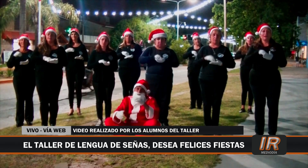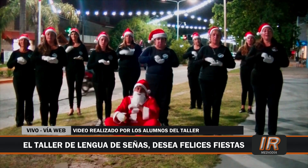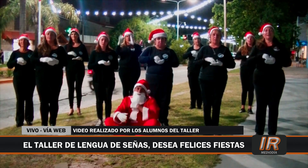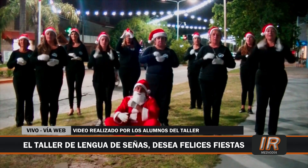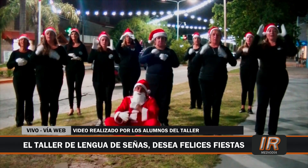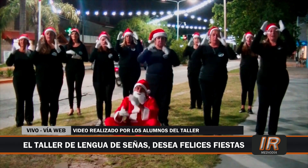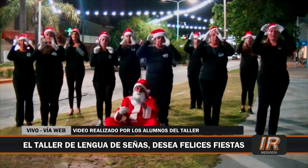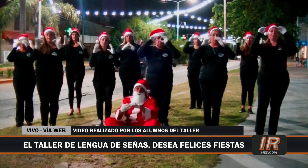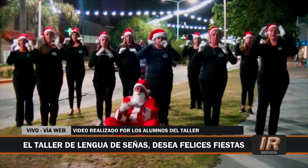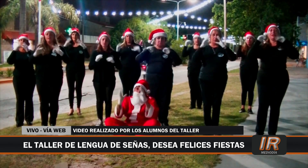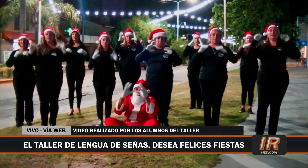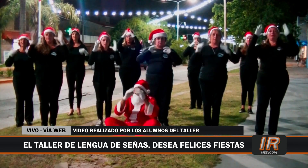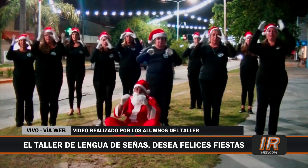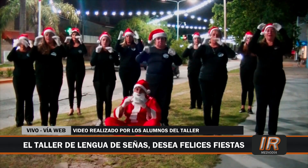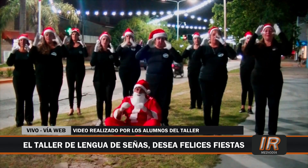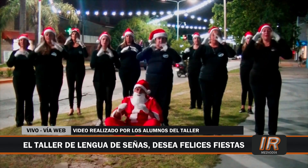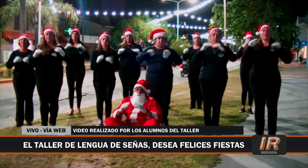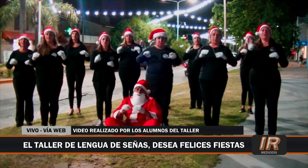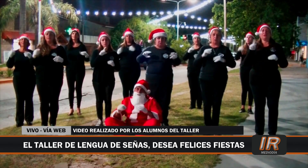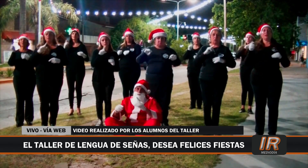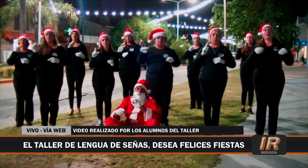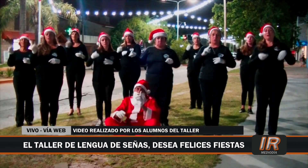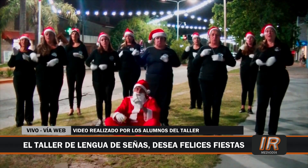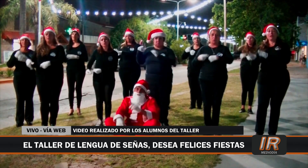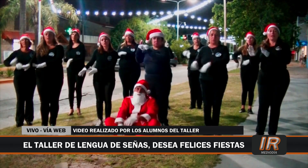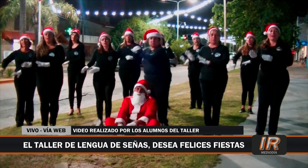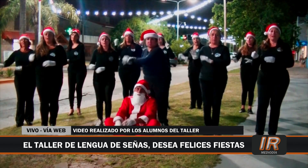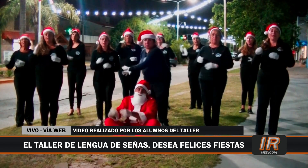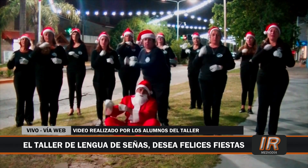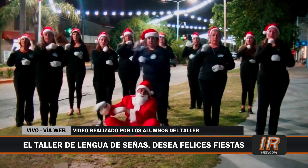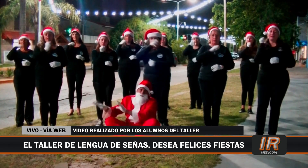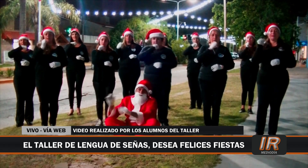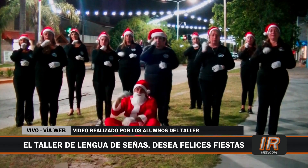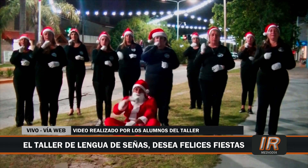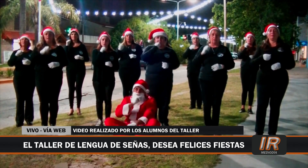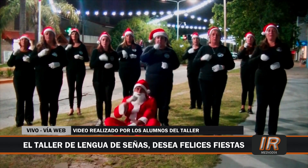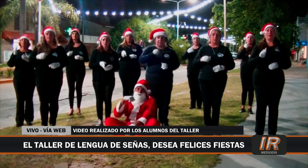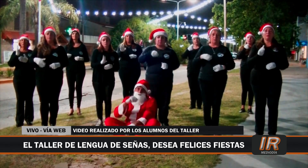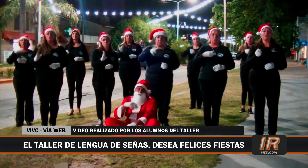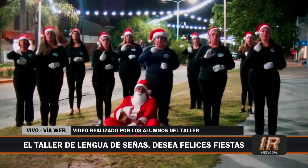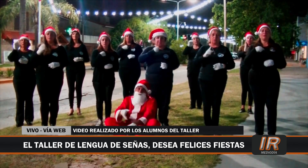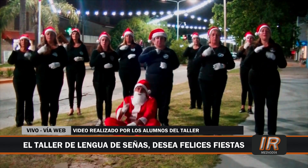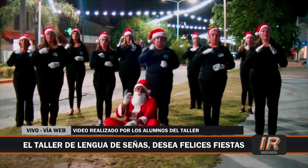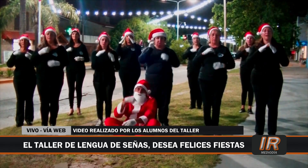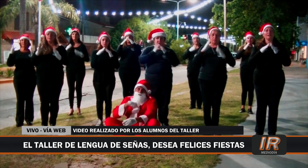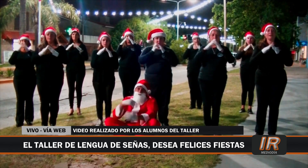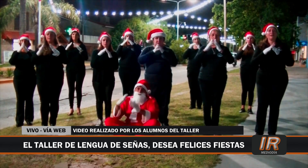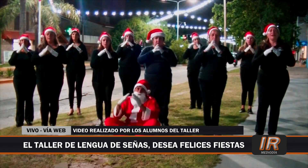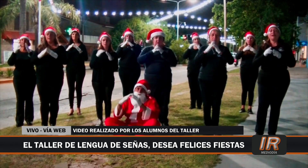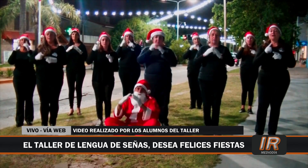Roldán. La señora también está participando ahí en la canción. Así que, bueno, lo hicimos mucho,